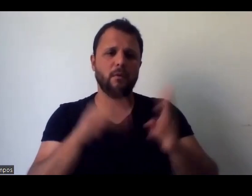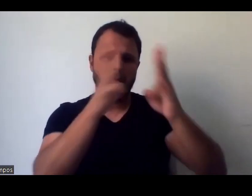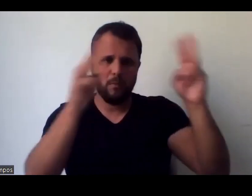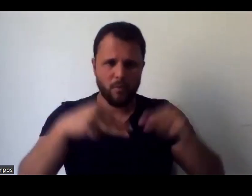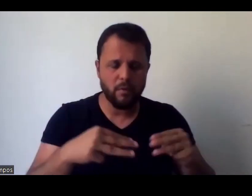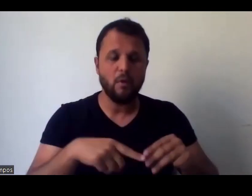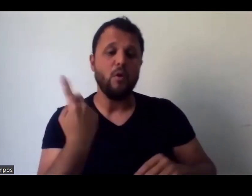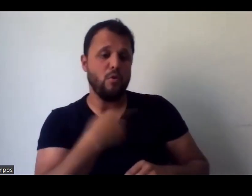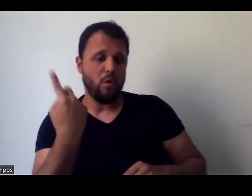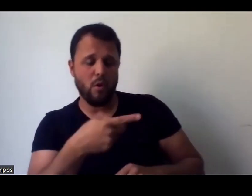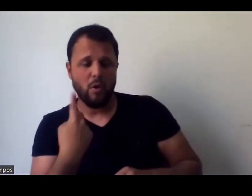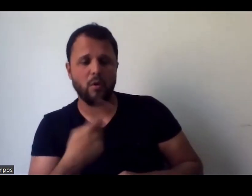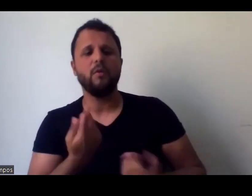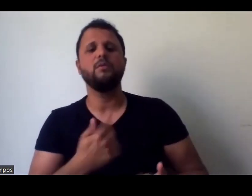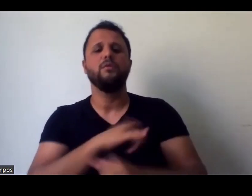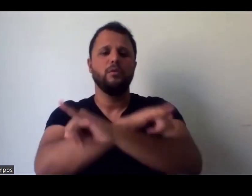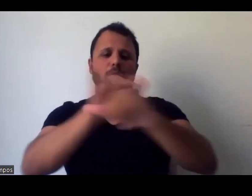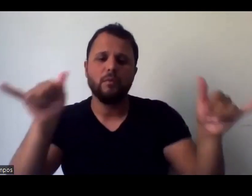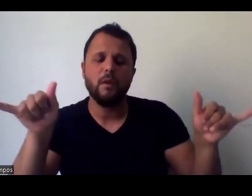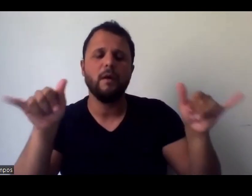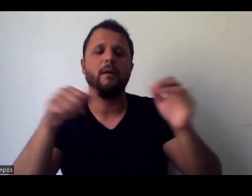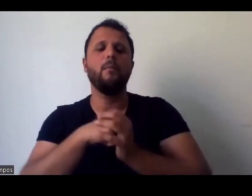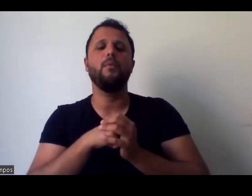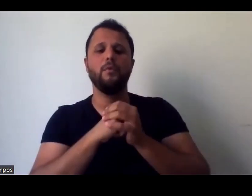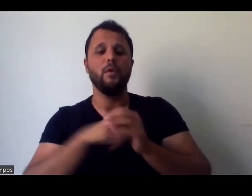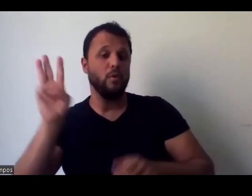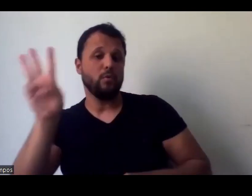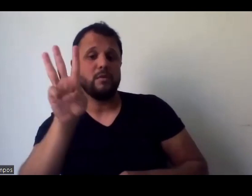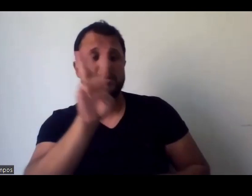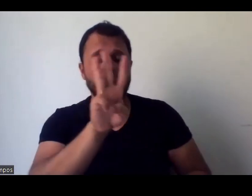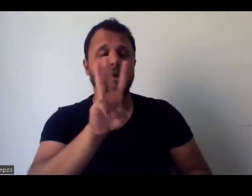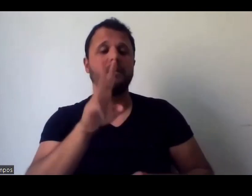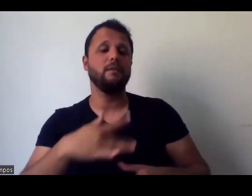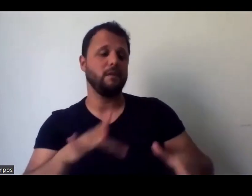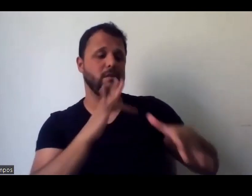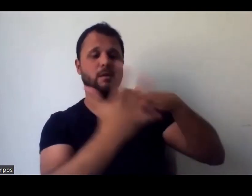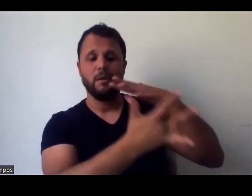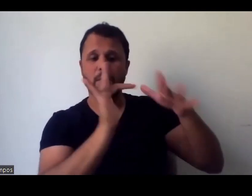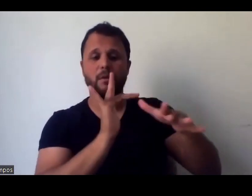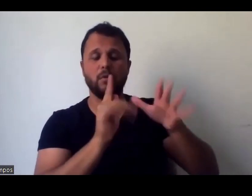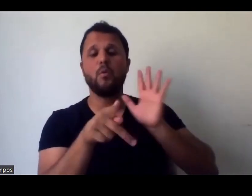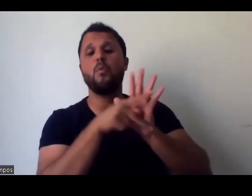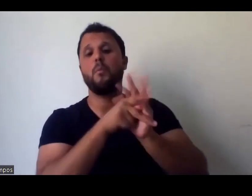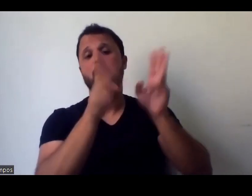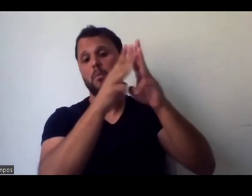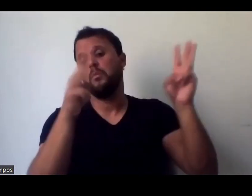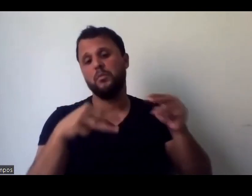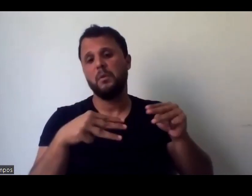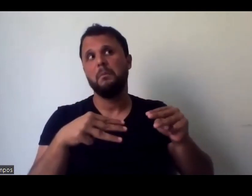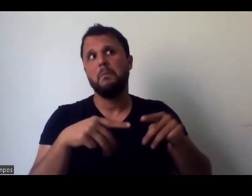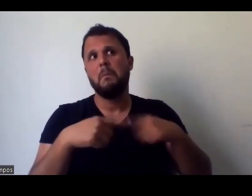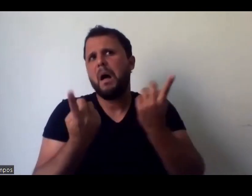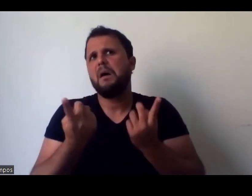gente divulgou nas plataformas que o curso seria aberto, o seria o trabalho e tal, mas o depois, Bel, de fato, assim, eu não